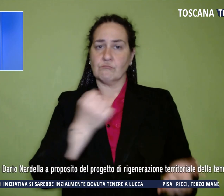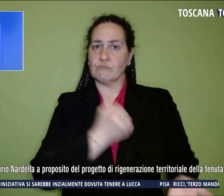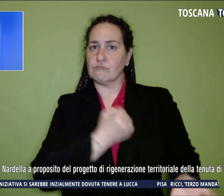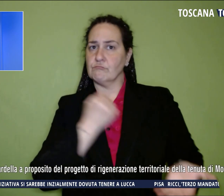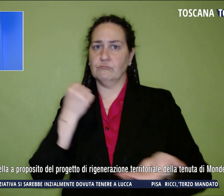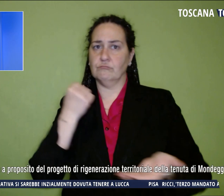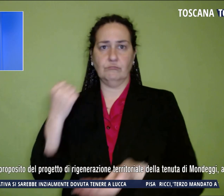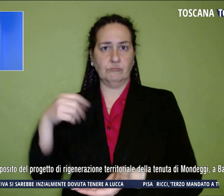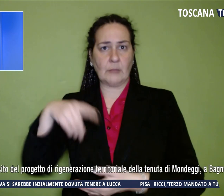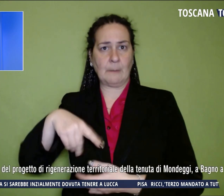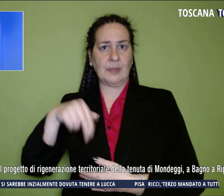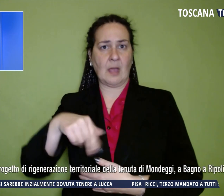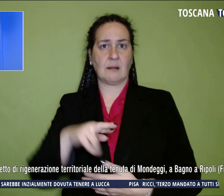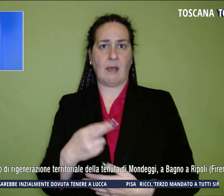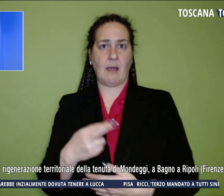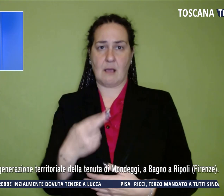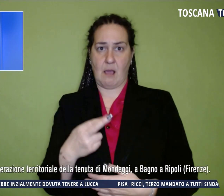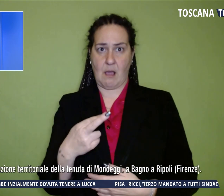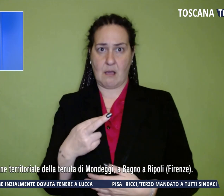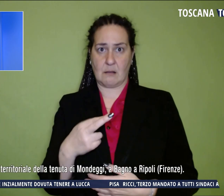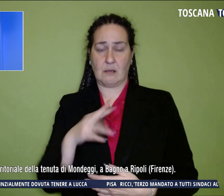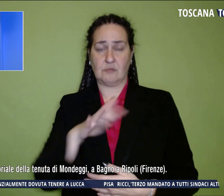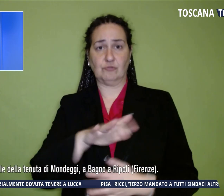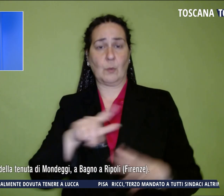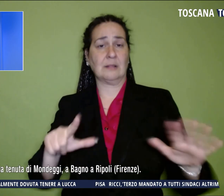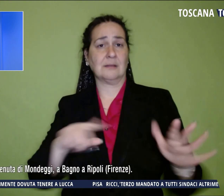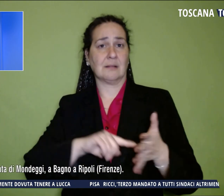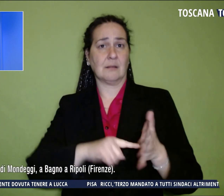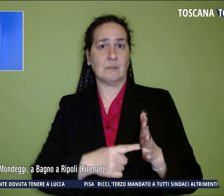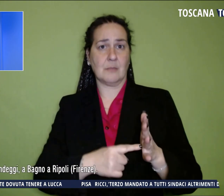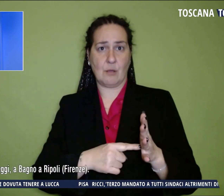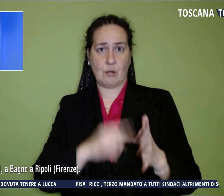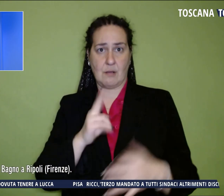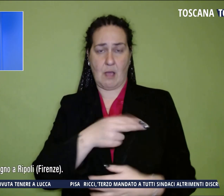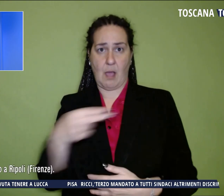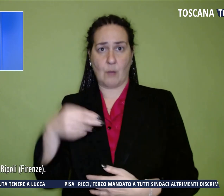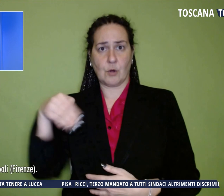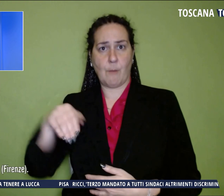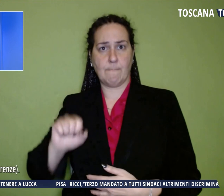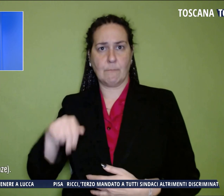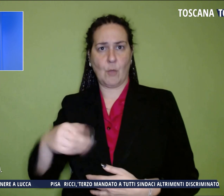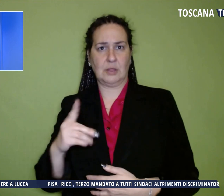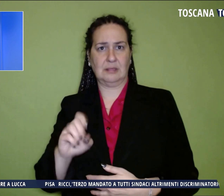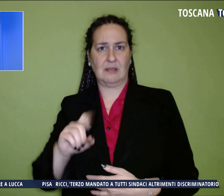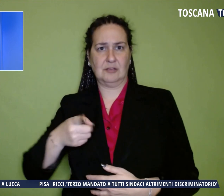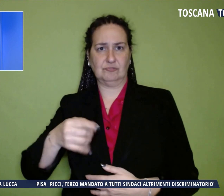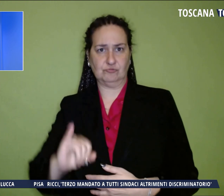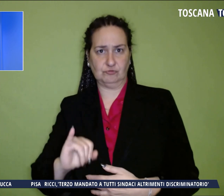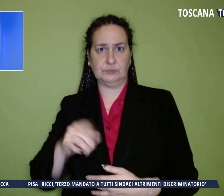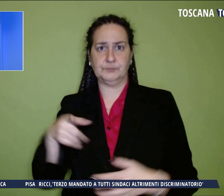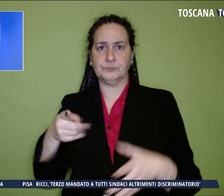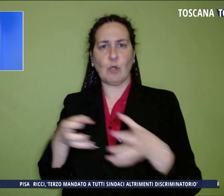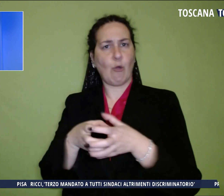PNRR, 57 milioni di euro per Mondeggi, la cui comunità non lascerà l'area durante i